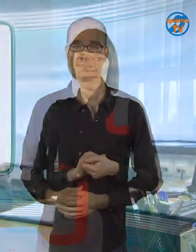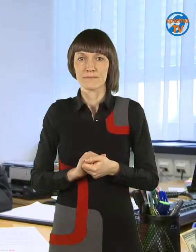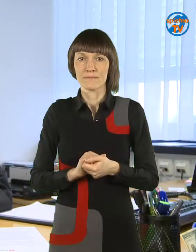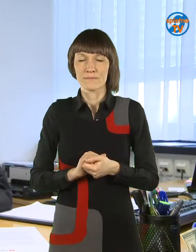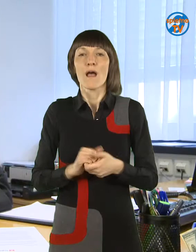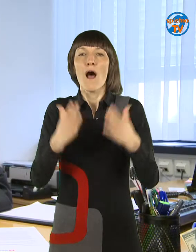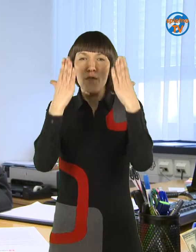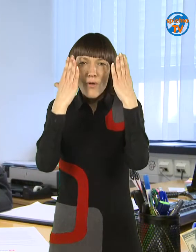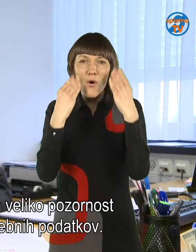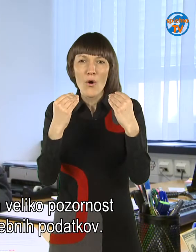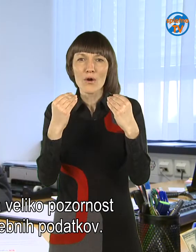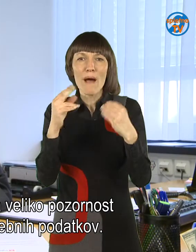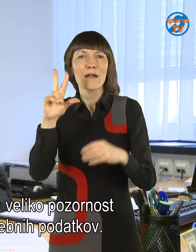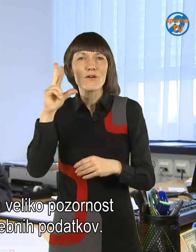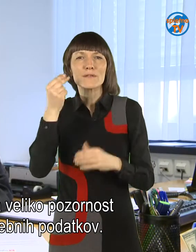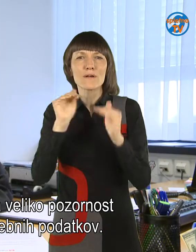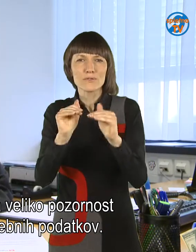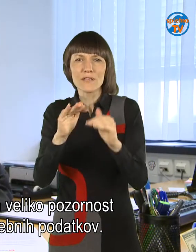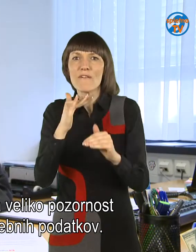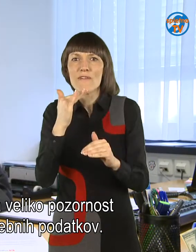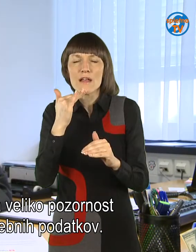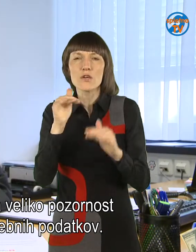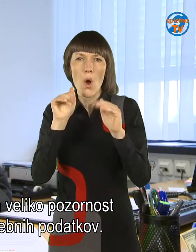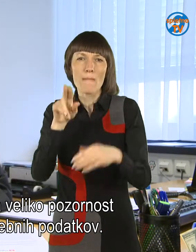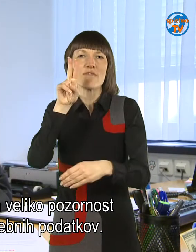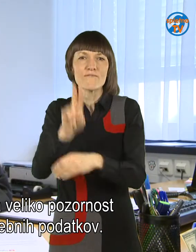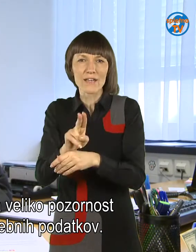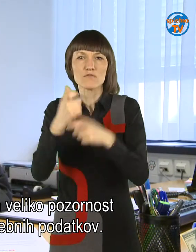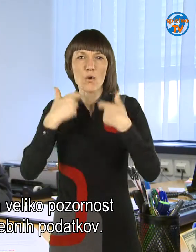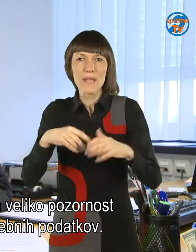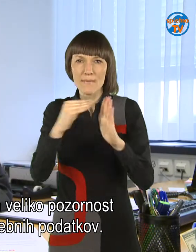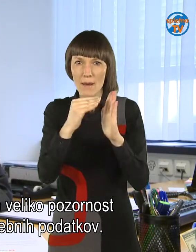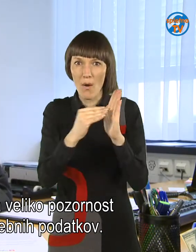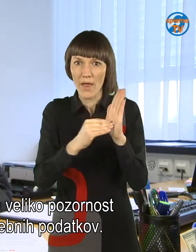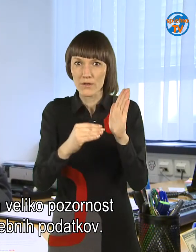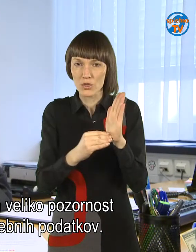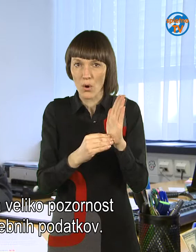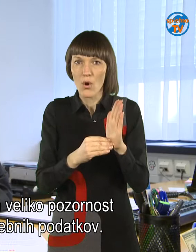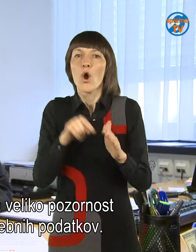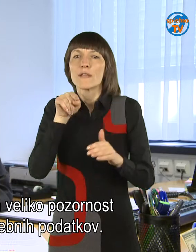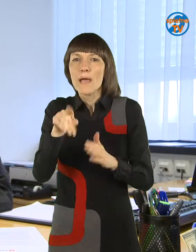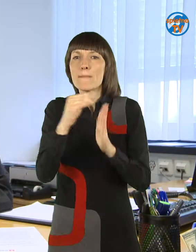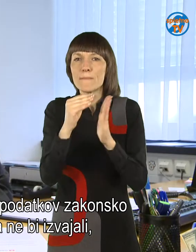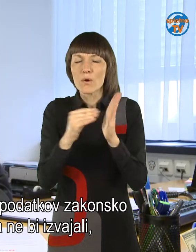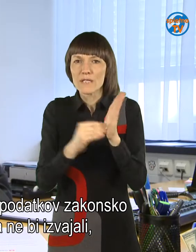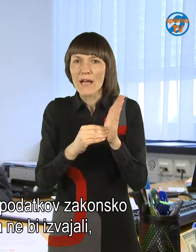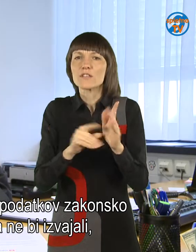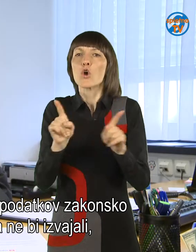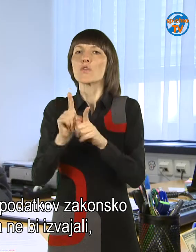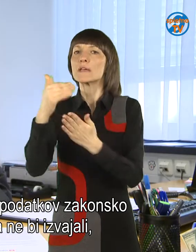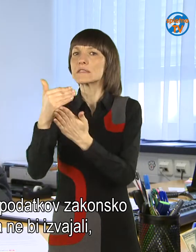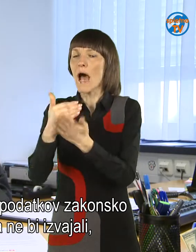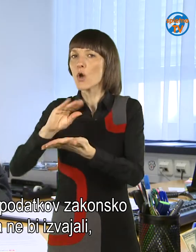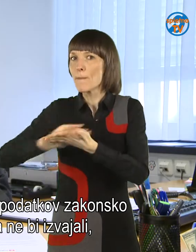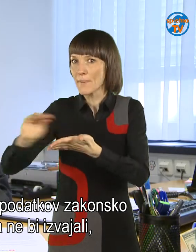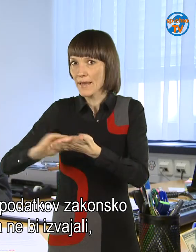Sveda zavrovanjica veliko pozorite na mene varstvo osebnih podatkov. Mi imamo za predobitev teh podatkov navadno apsolutno